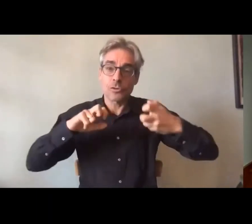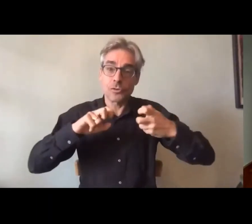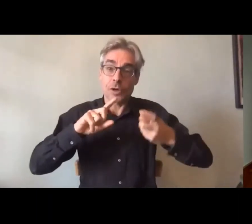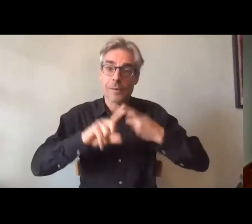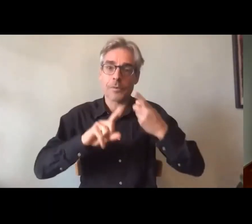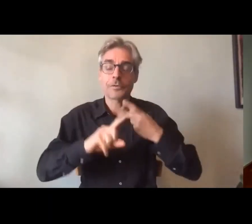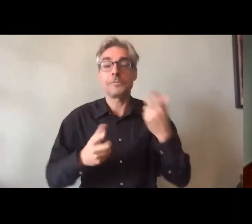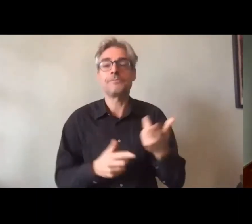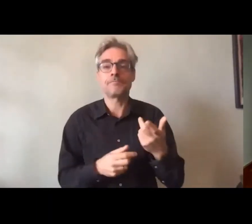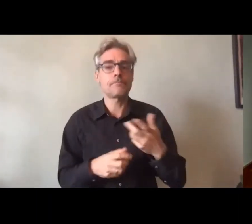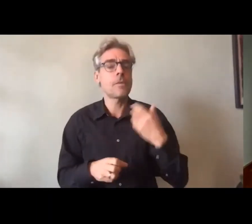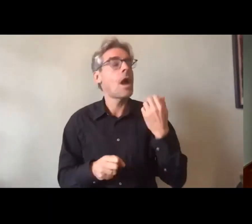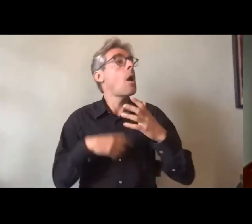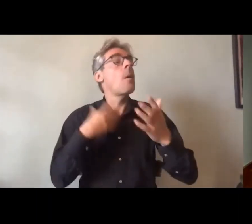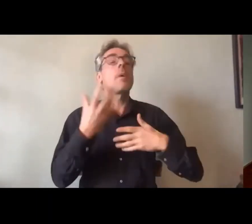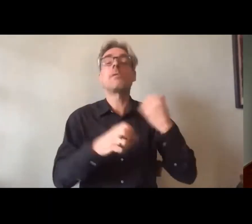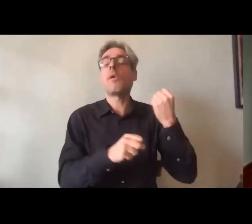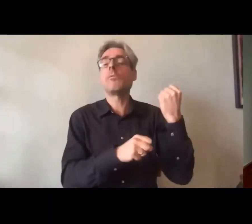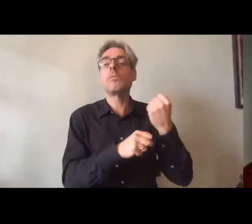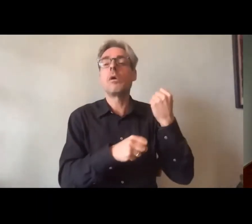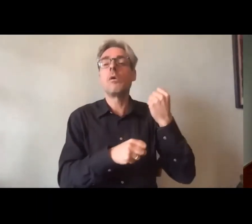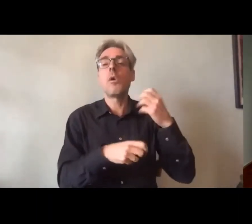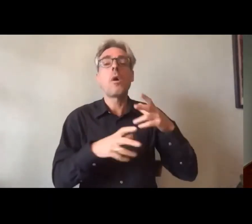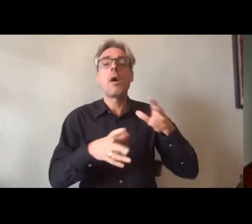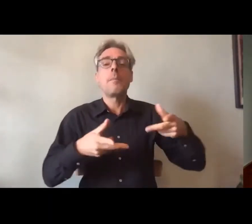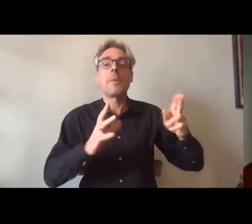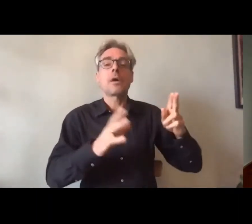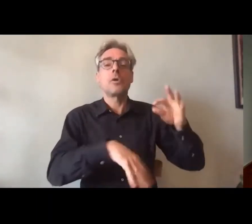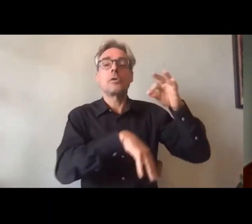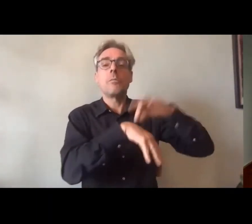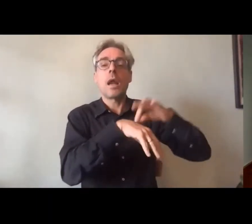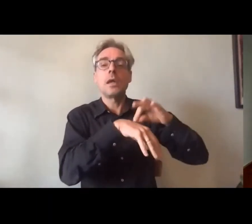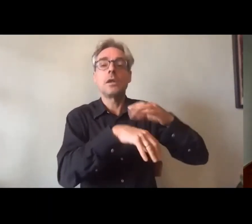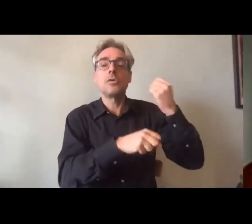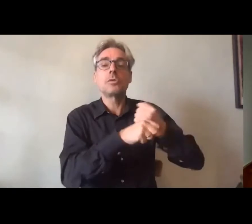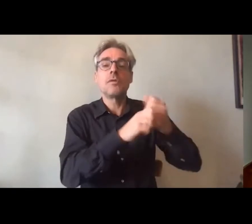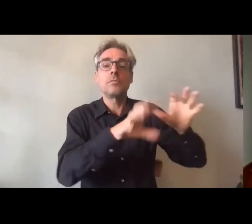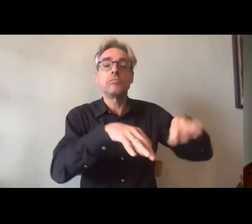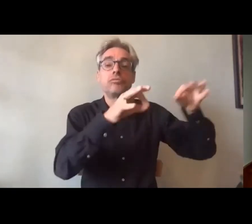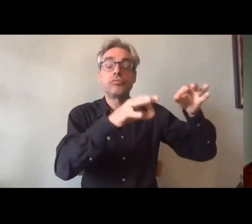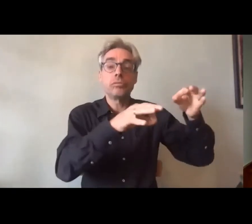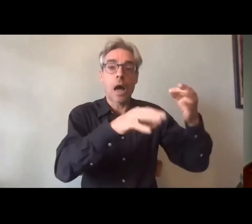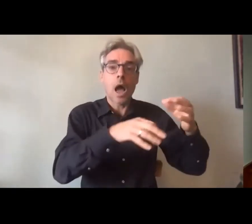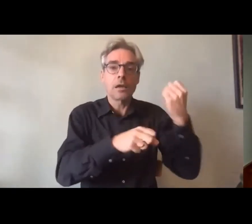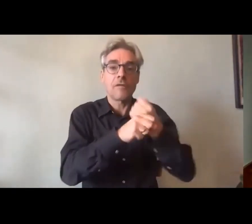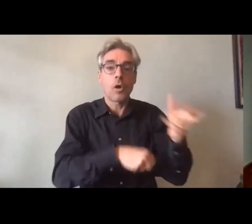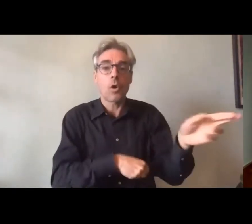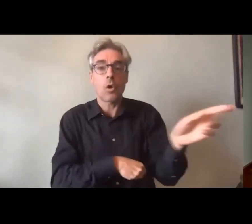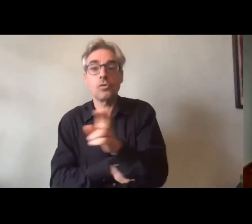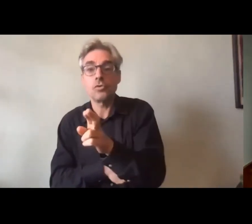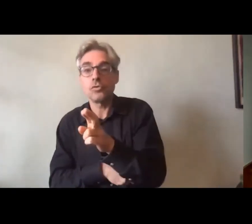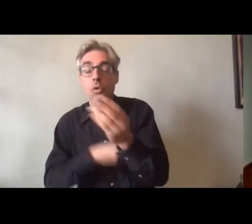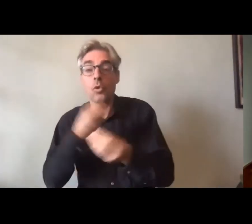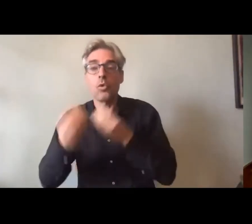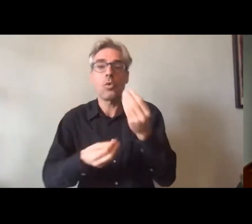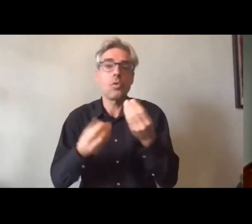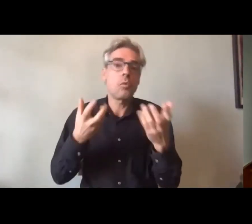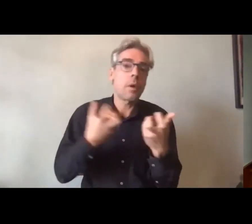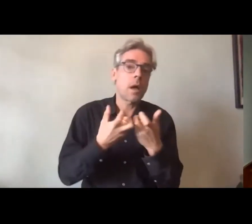charnières c'est le retour au travail après un épisode de maladie chronique ou après la survenue plus brutale